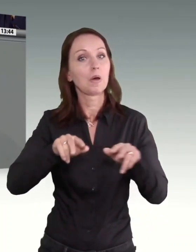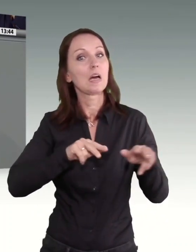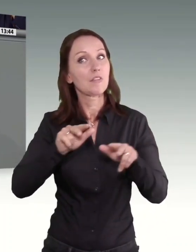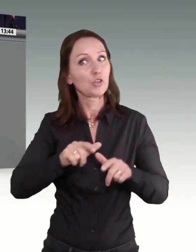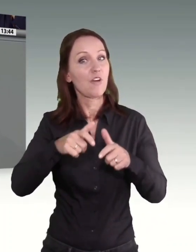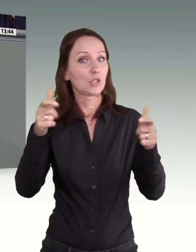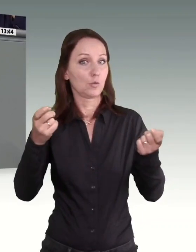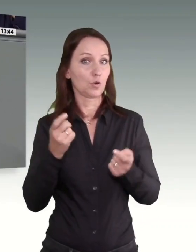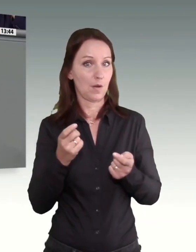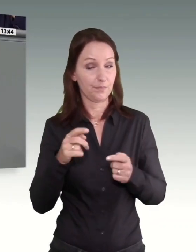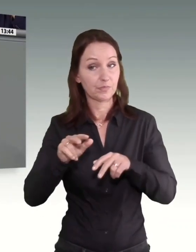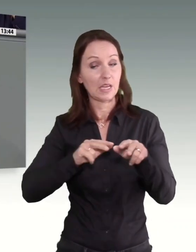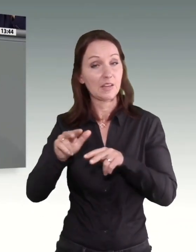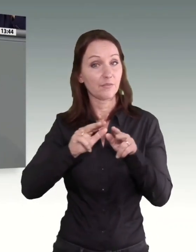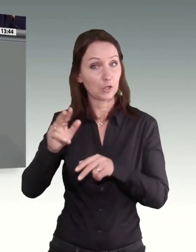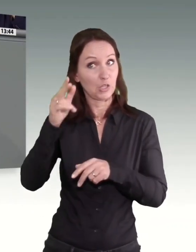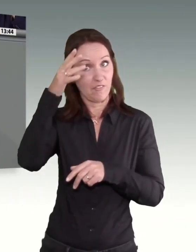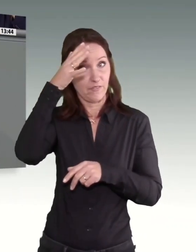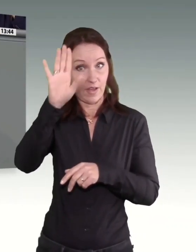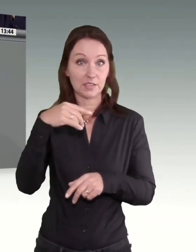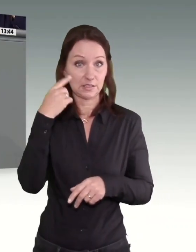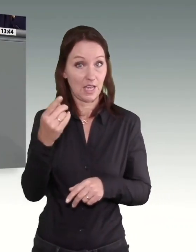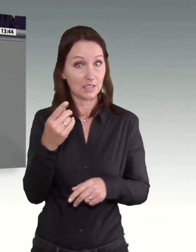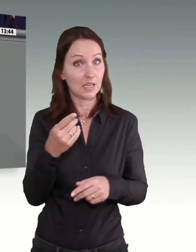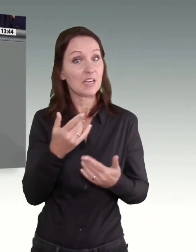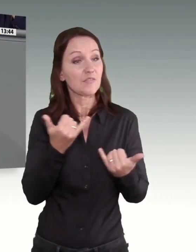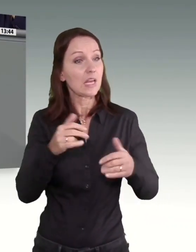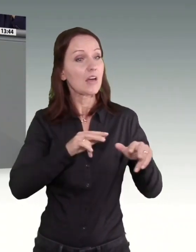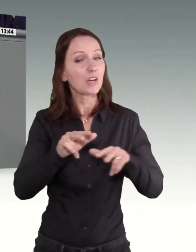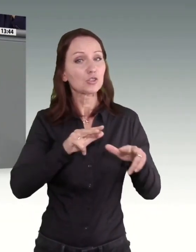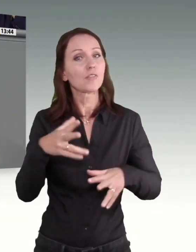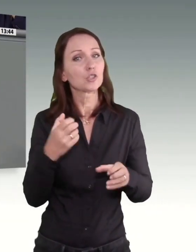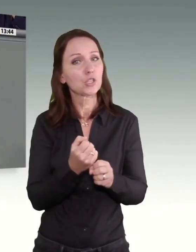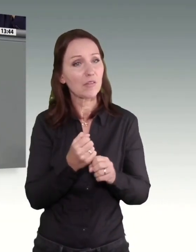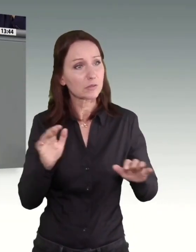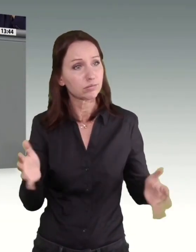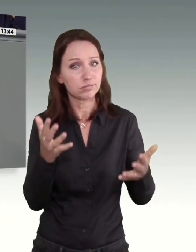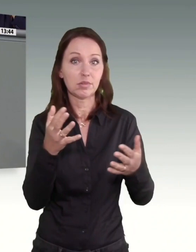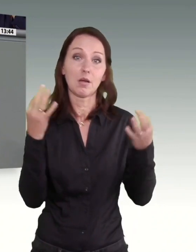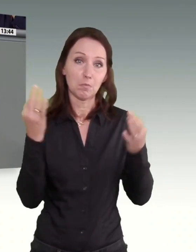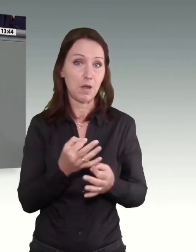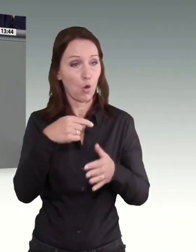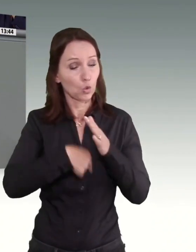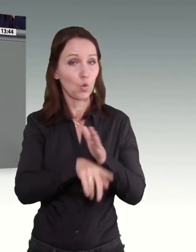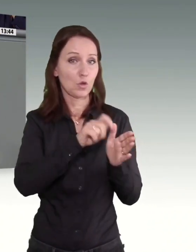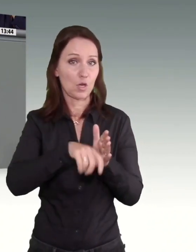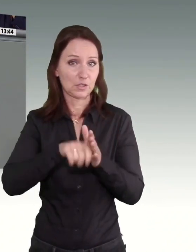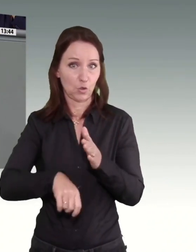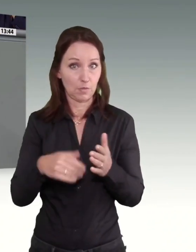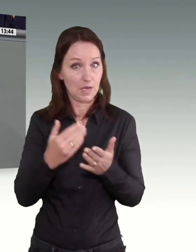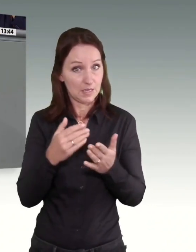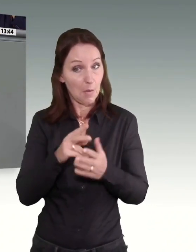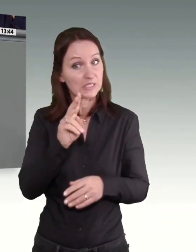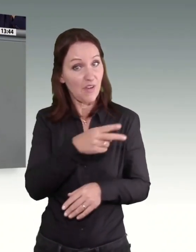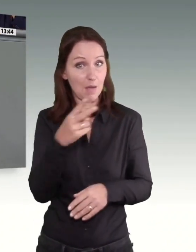ausschließlich vom Konsum eine wirtschaftliche Belebung erfolgen kann. Damit tun Sie den Beschäftigten dann gleich zweimal etwas